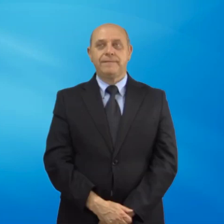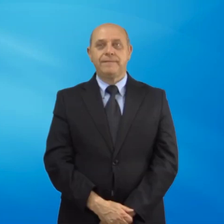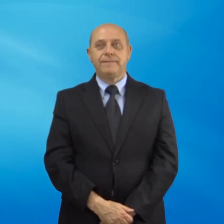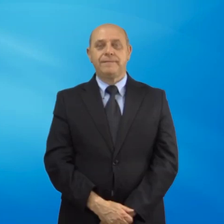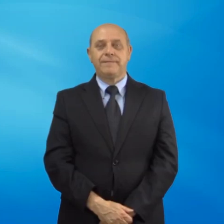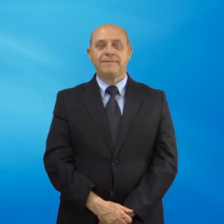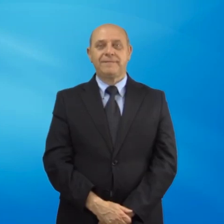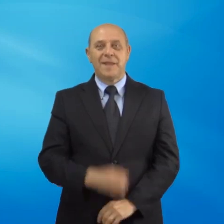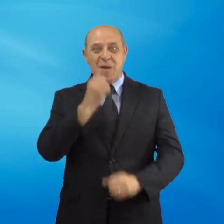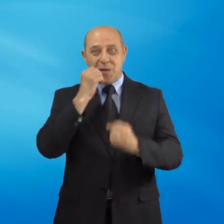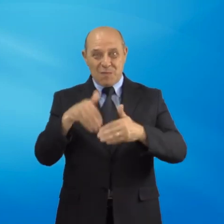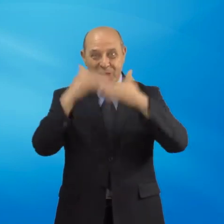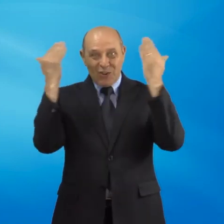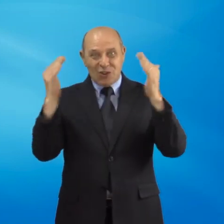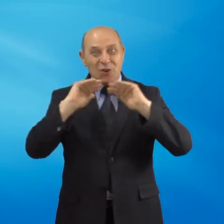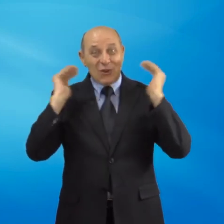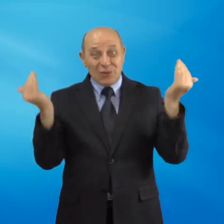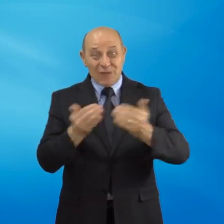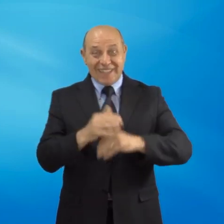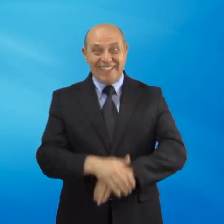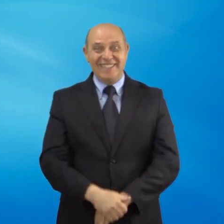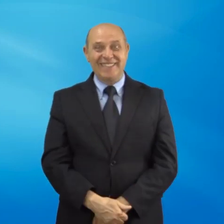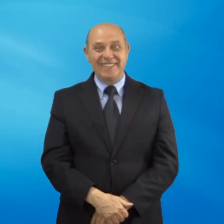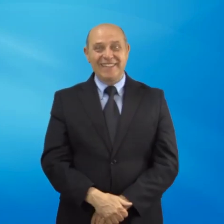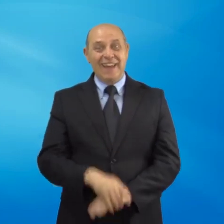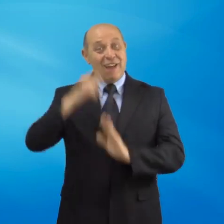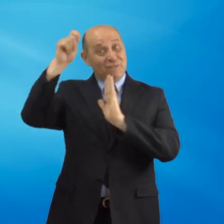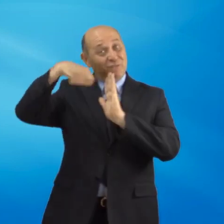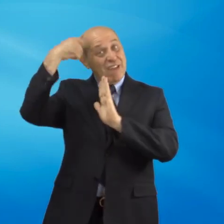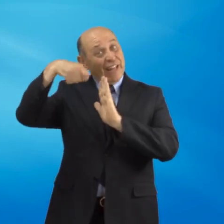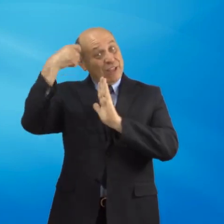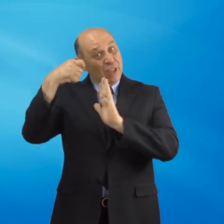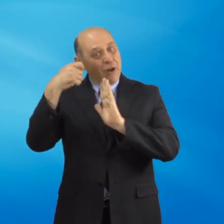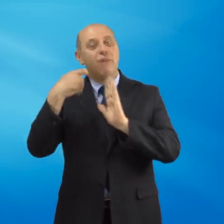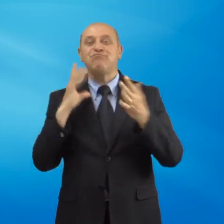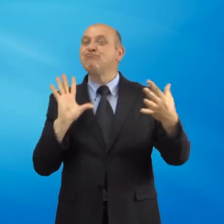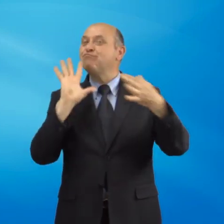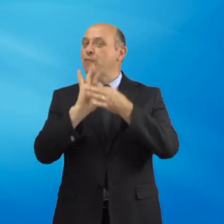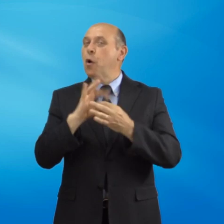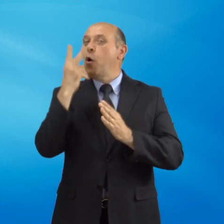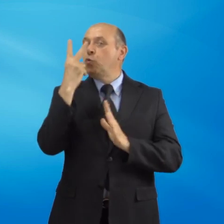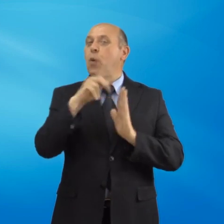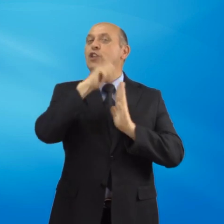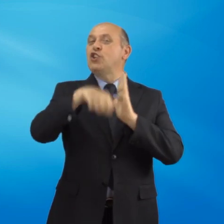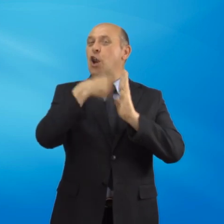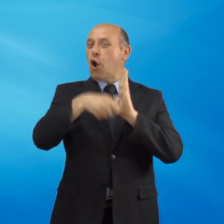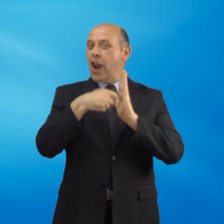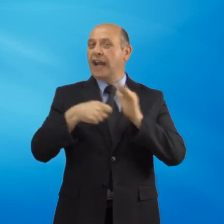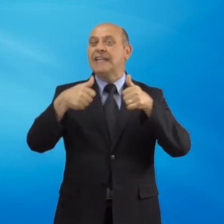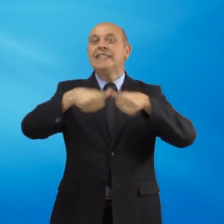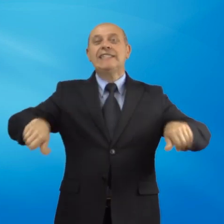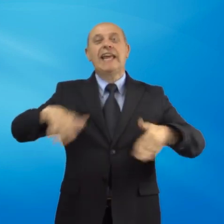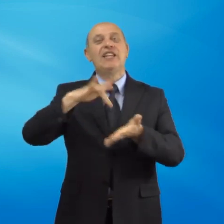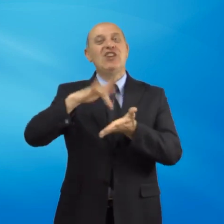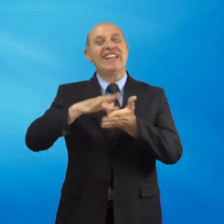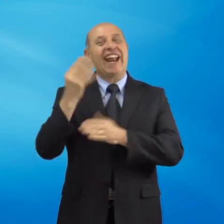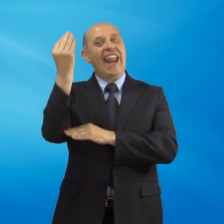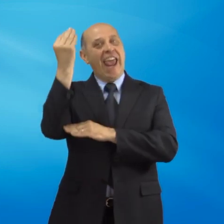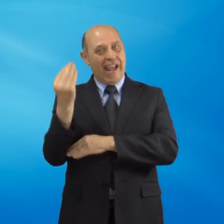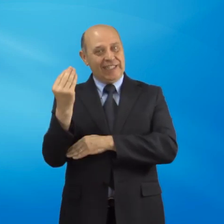Buongiorno a tutti, questo video riguarda due circolari della sede centrale ENS tra loro collegate.